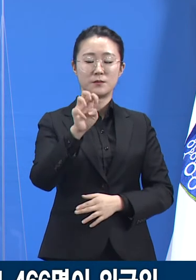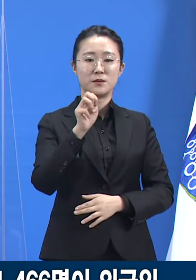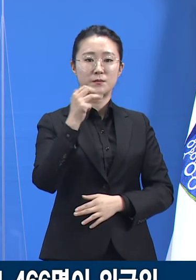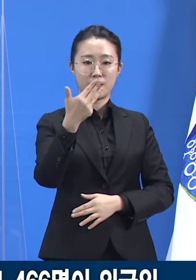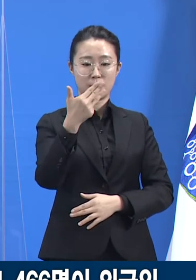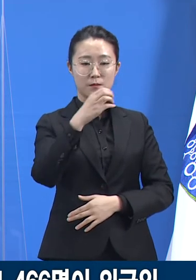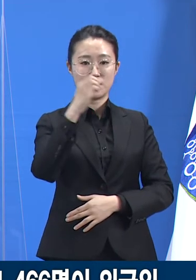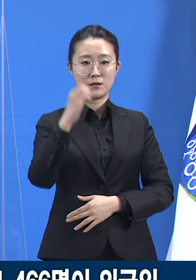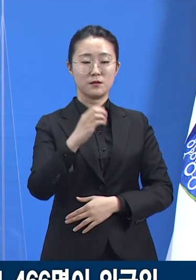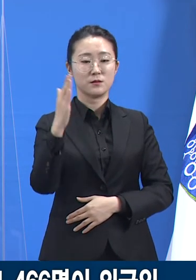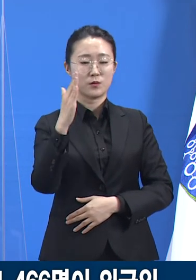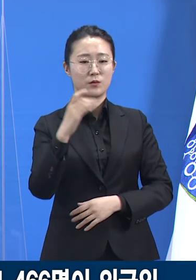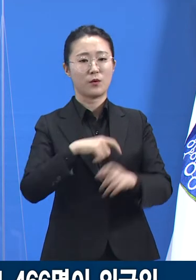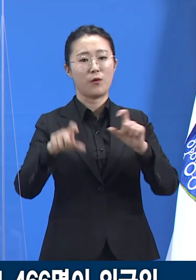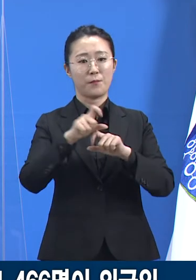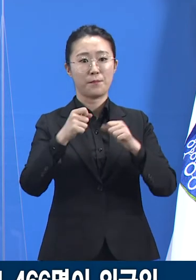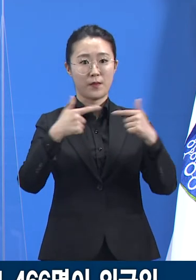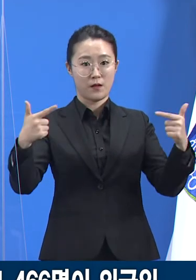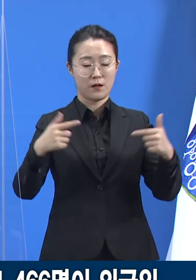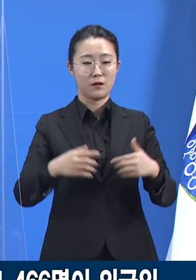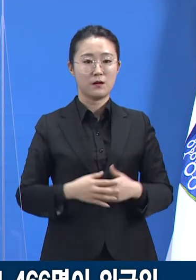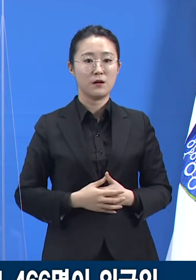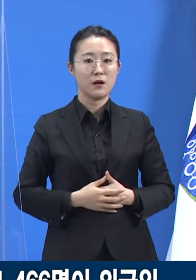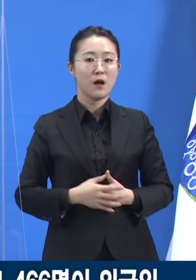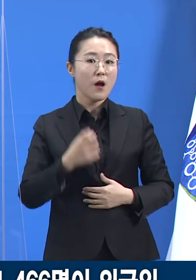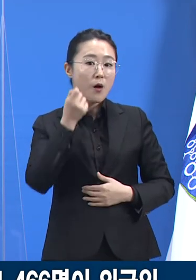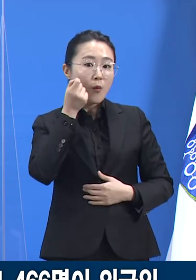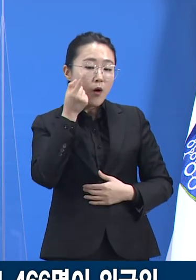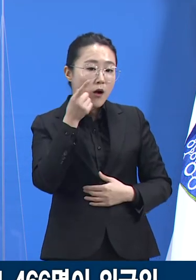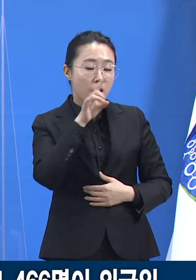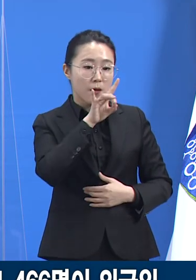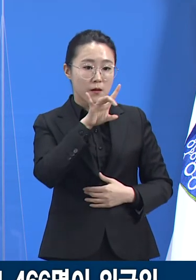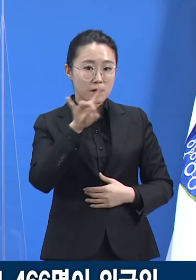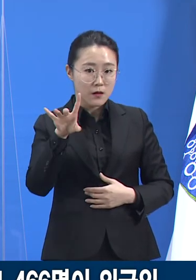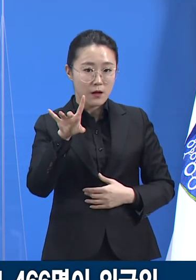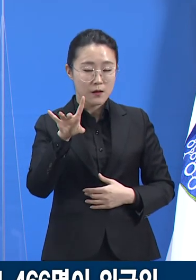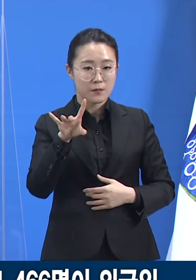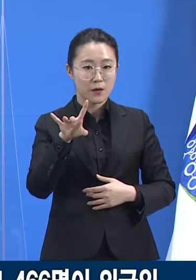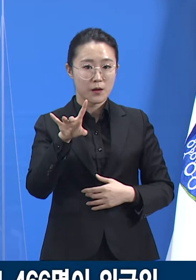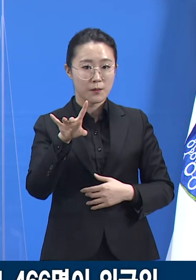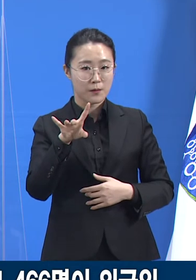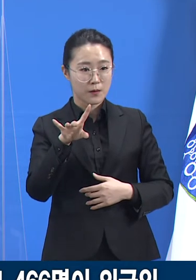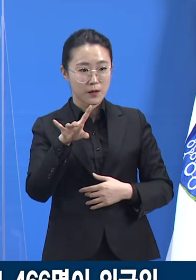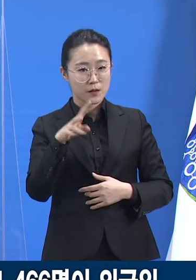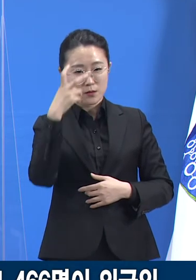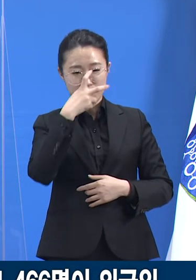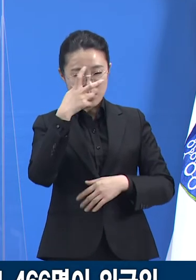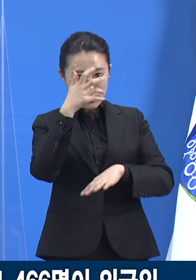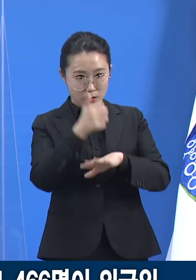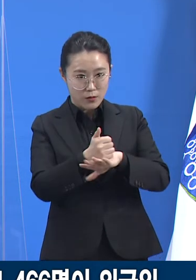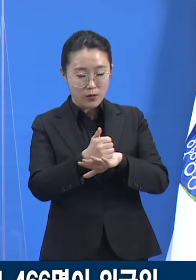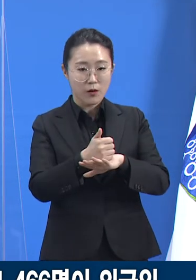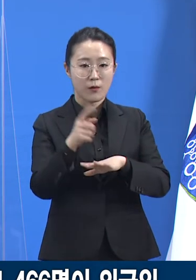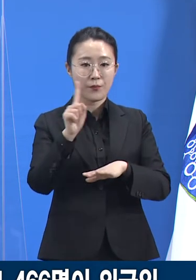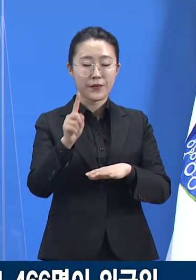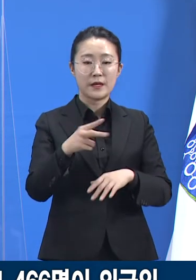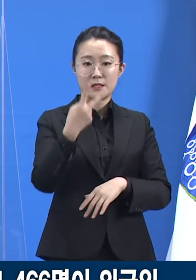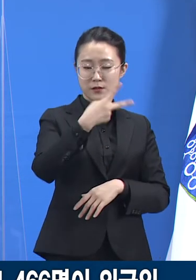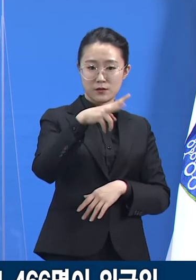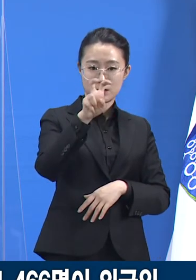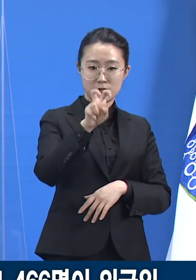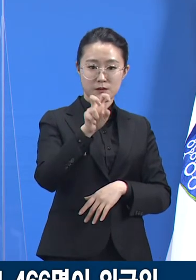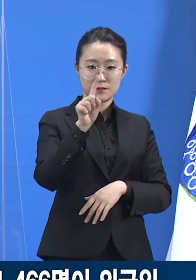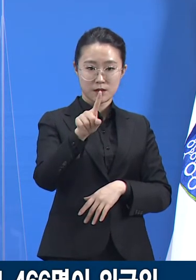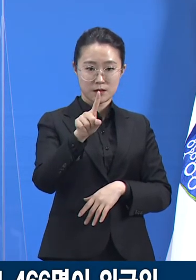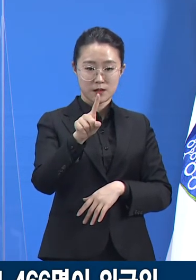월별 통계를 보면 최근의 증가 흐름이 더 뚜렷합니다. 2021년 1월 한 달